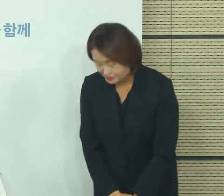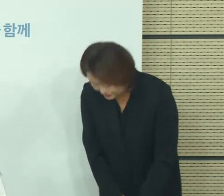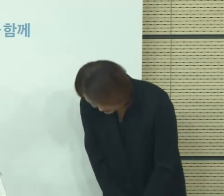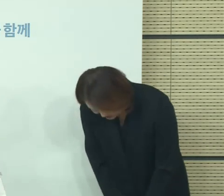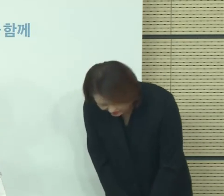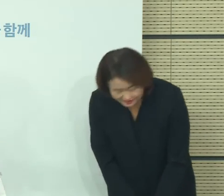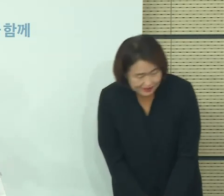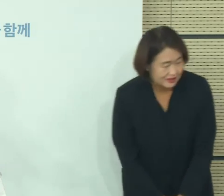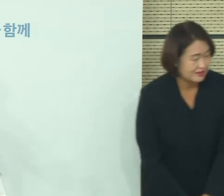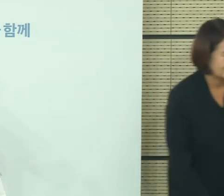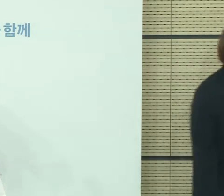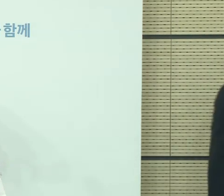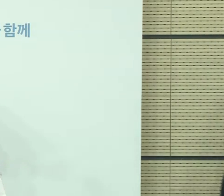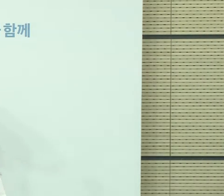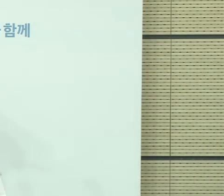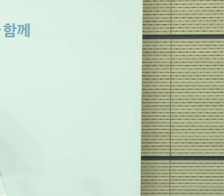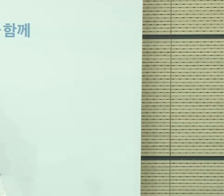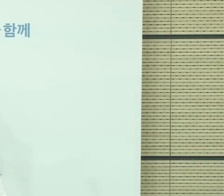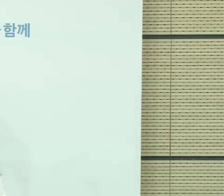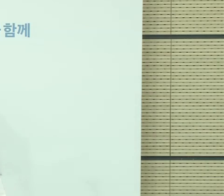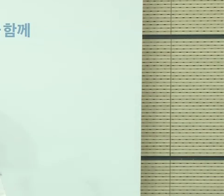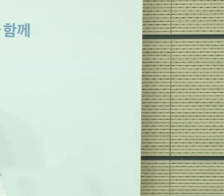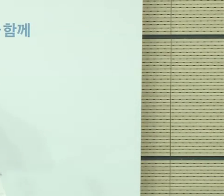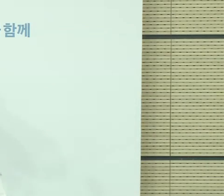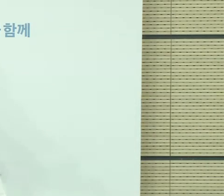감사합니다. 감사합니다. 감사합니다. 아멘